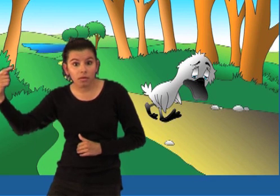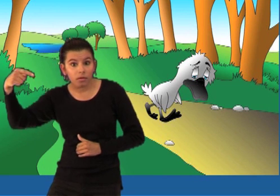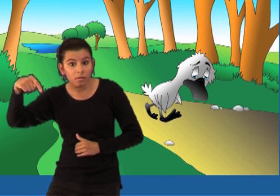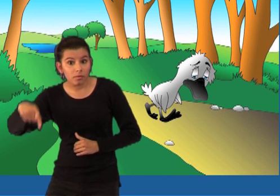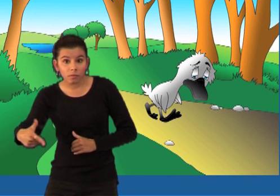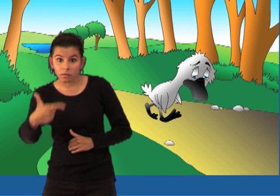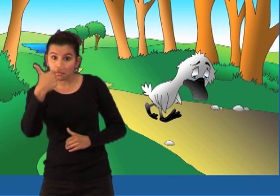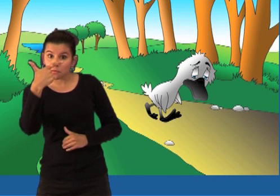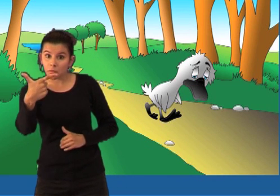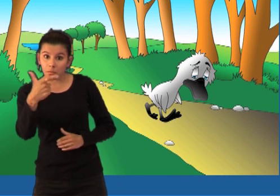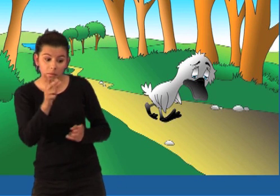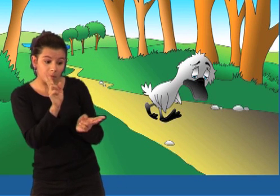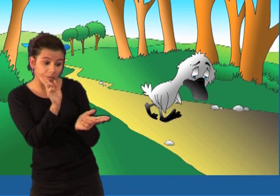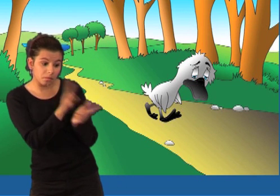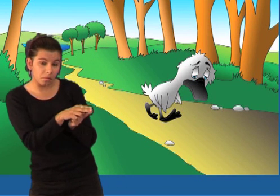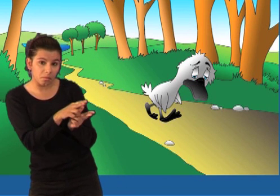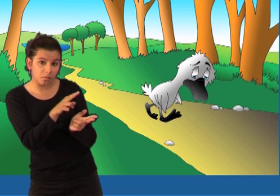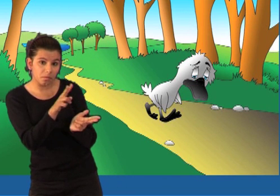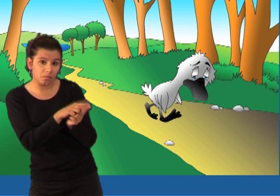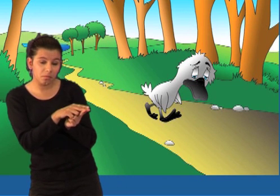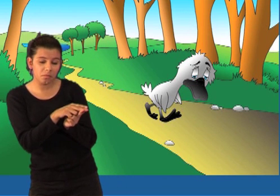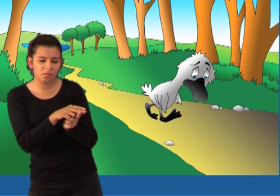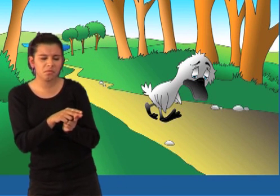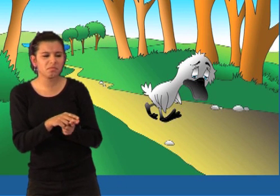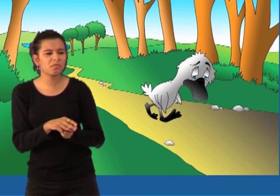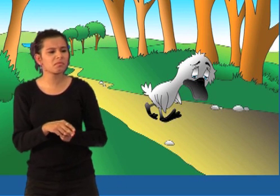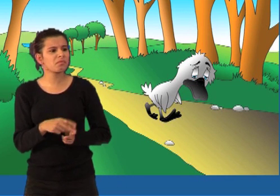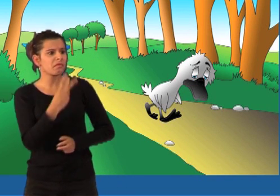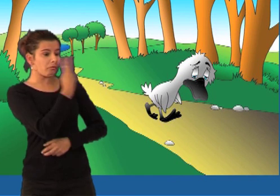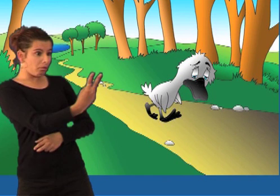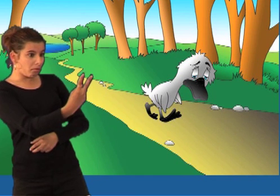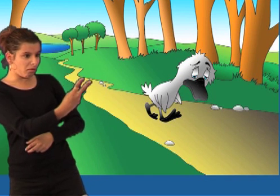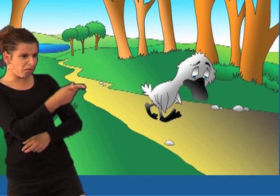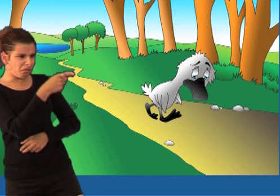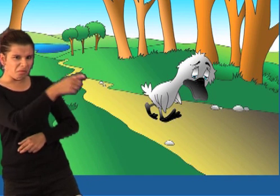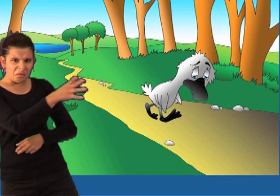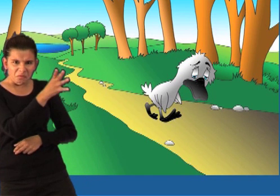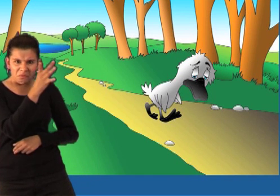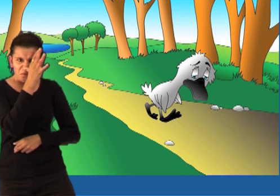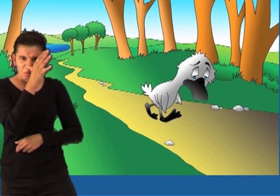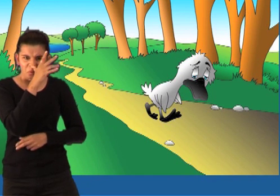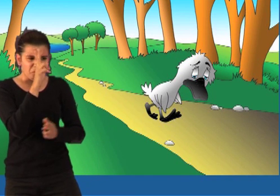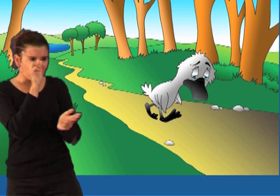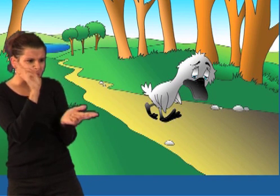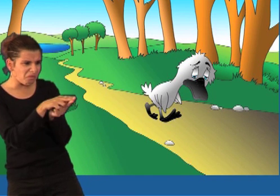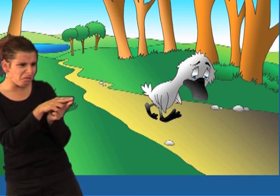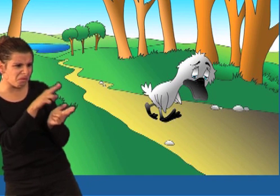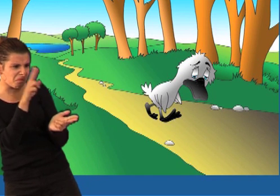Sljedećeg dana stikle su na jezero dvije nove patke. Ej, ružni,